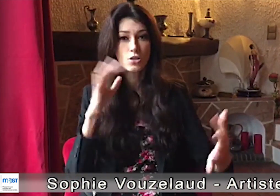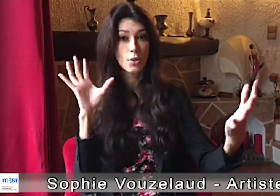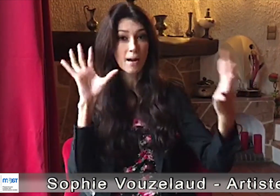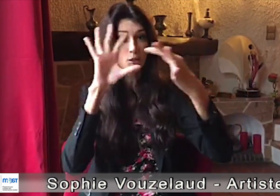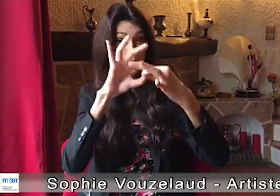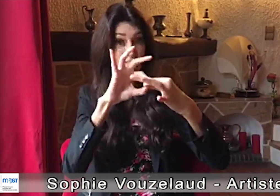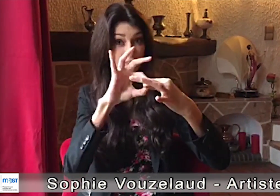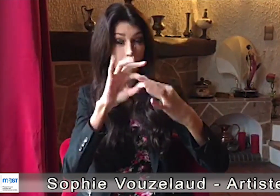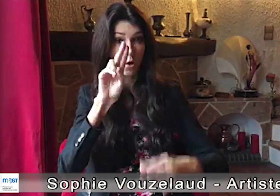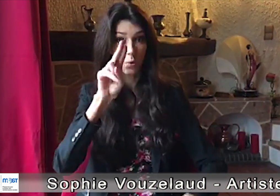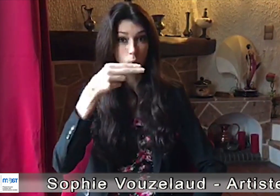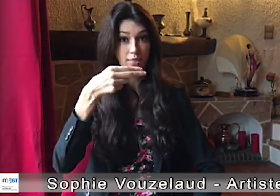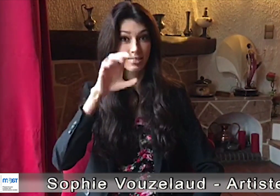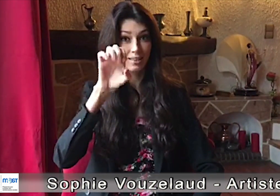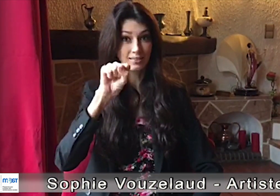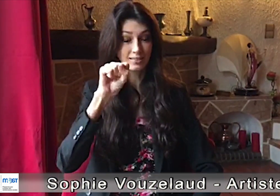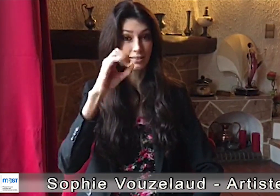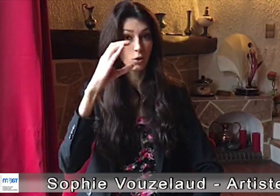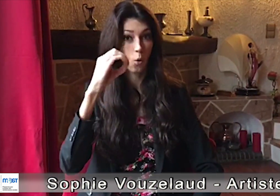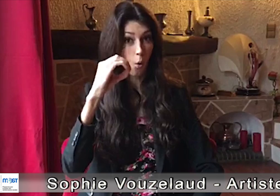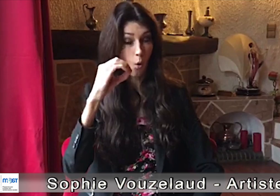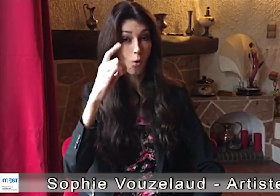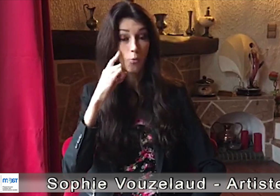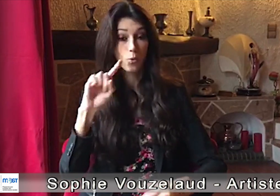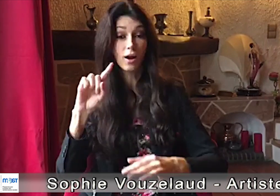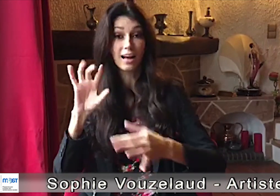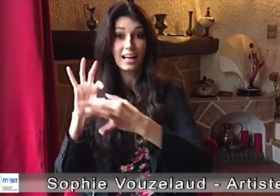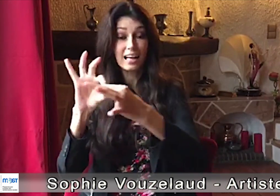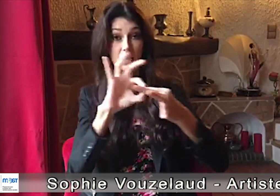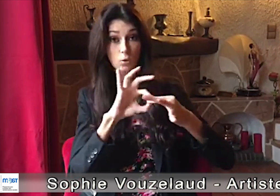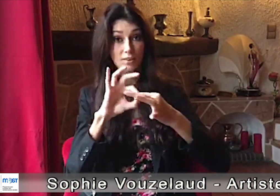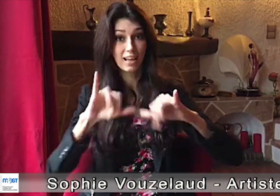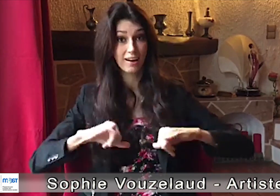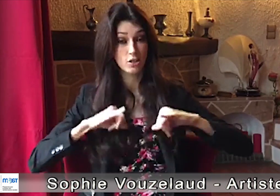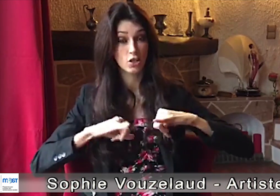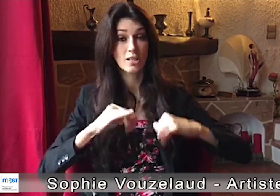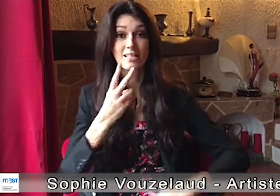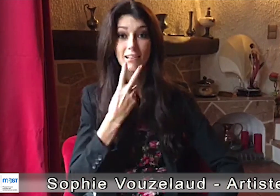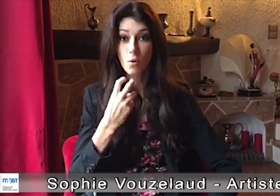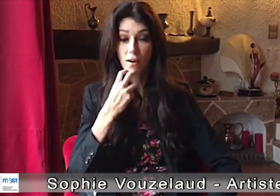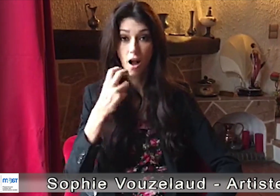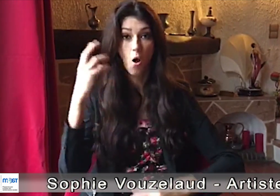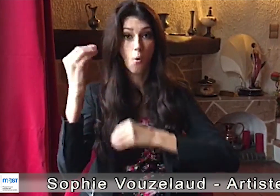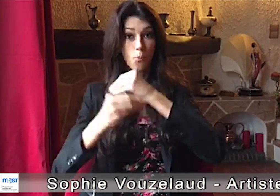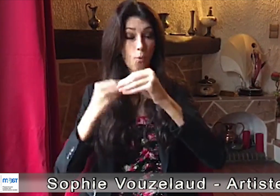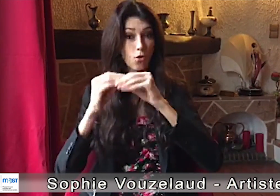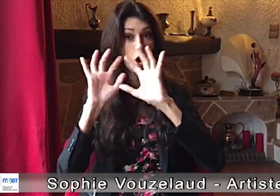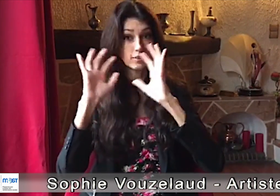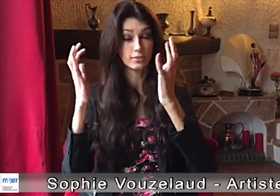Je m'associe à l'UNESCO afin que nous soyons solidaires avec les jeunes citoyens du